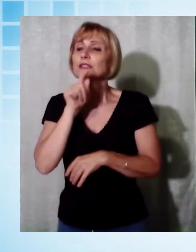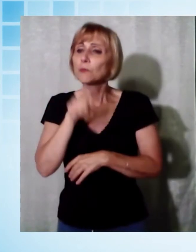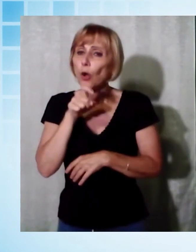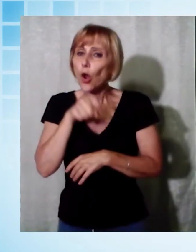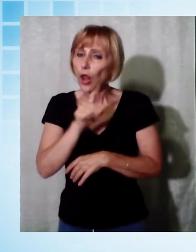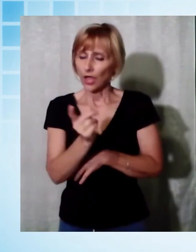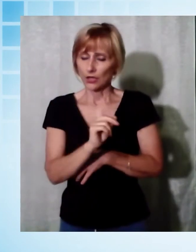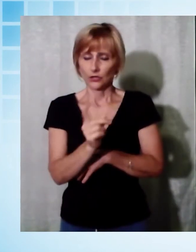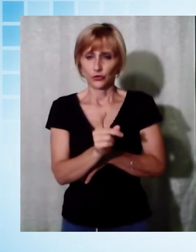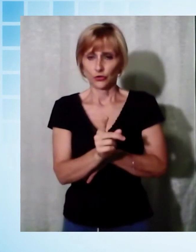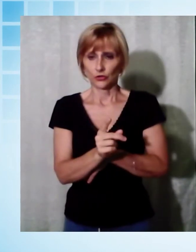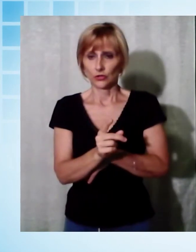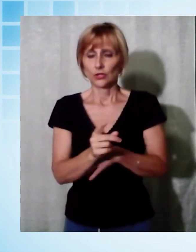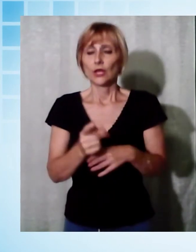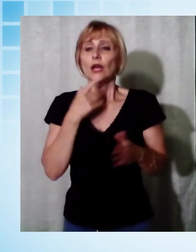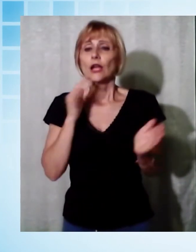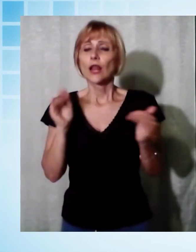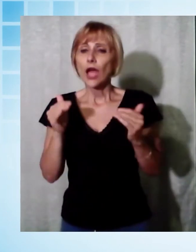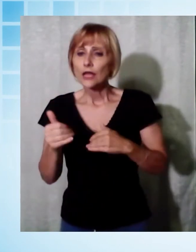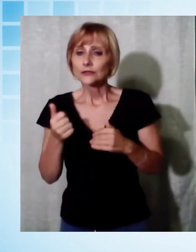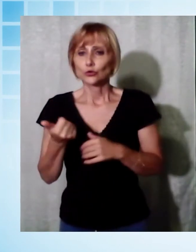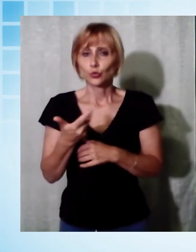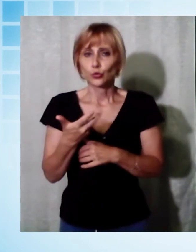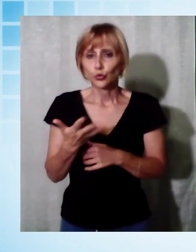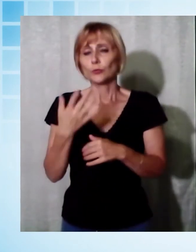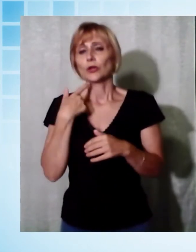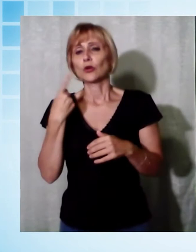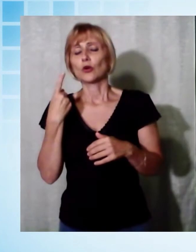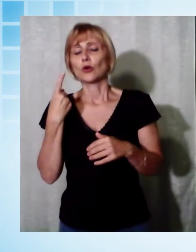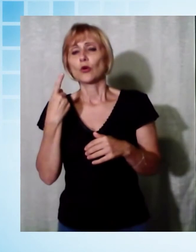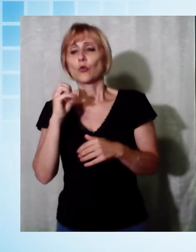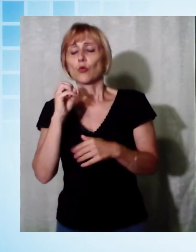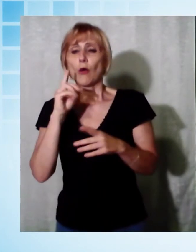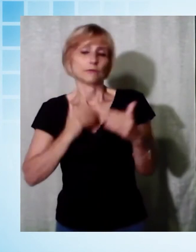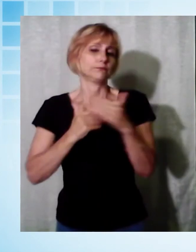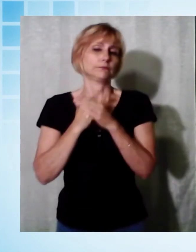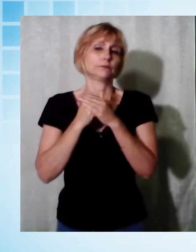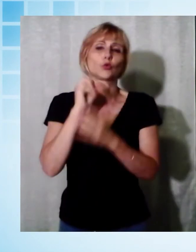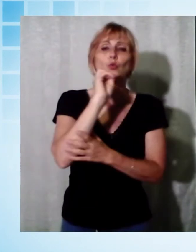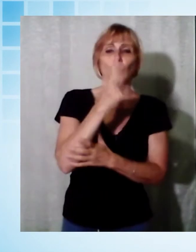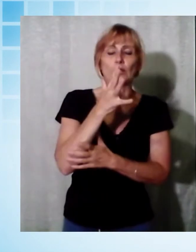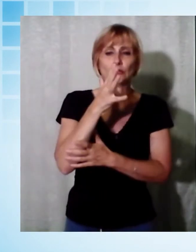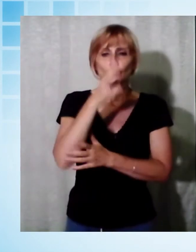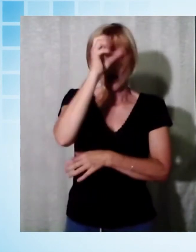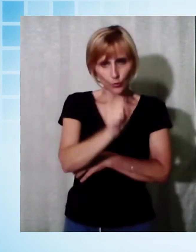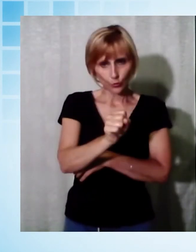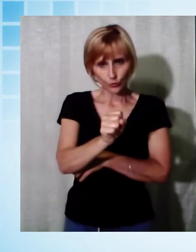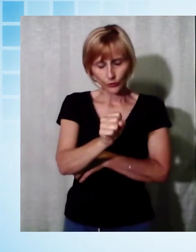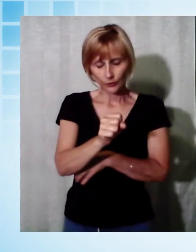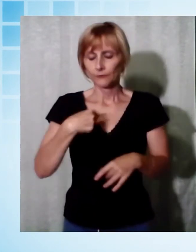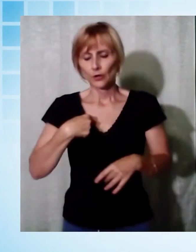indicatori ormai indicano a un numero ottimale di 15 alunni per classe. E a questo punto sono utili alcune riflessioni.